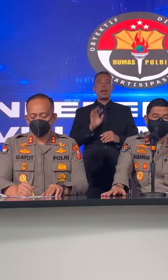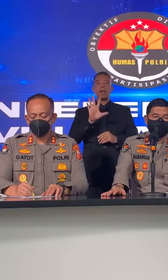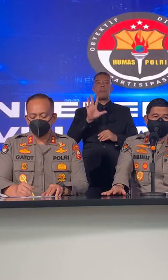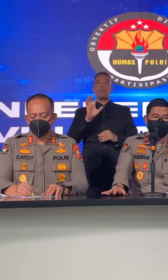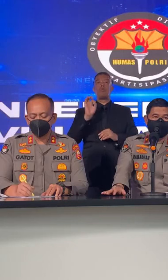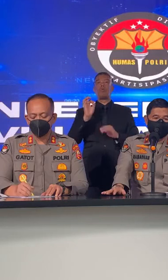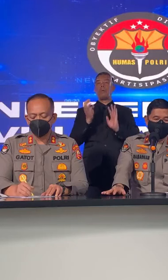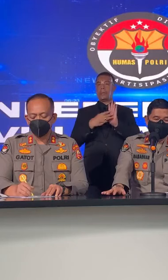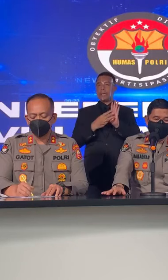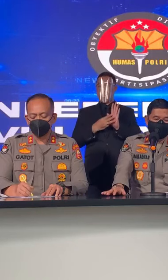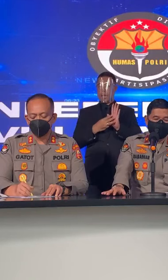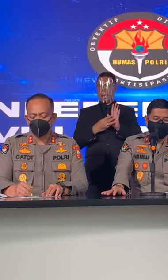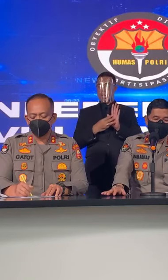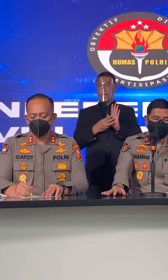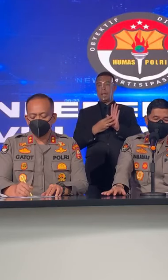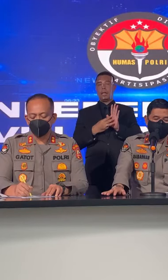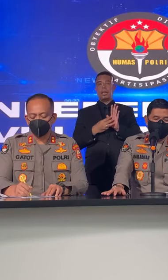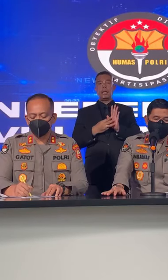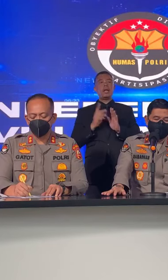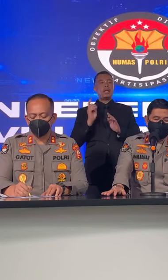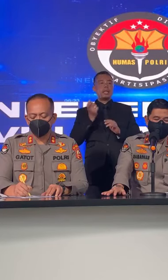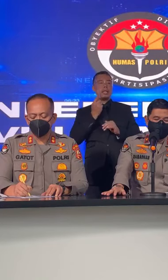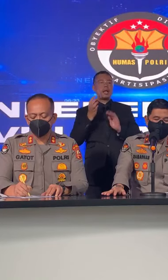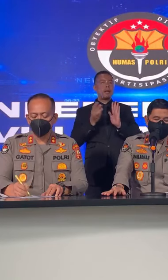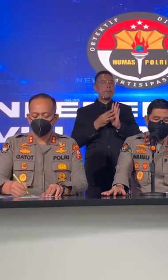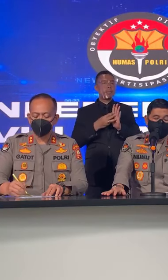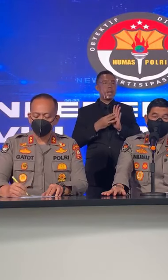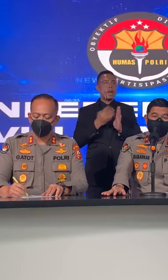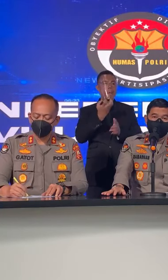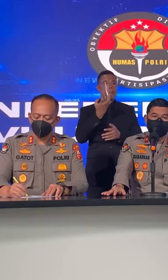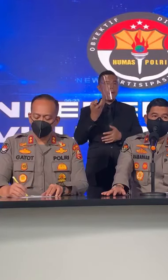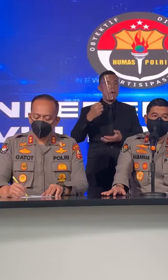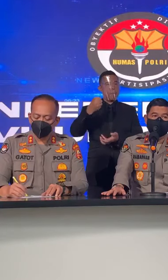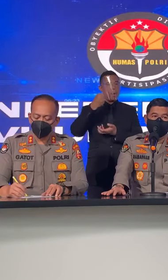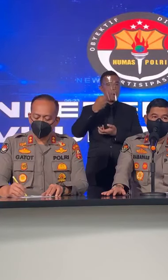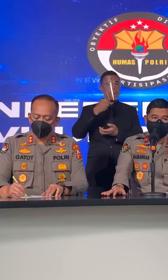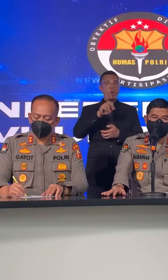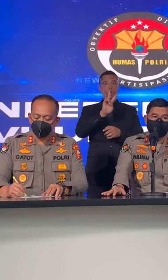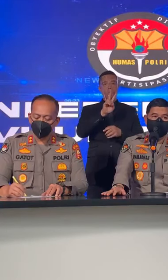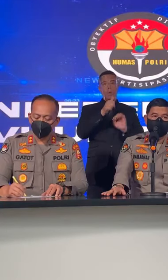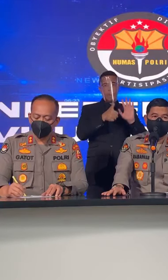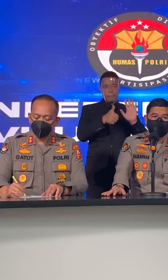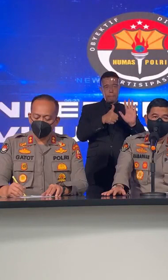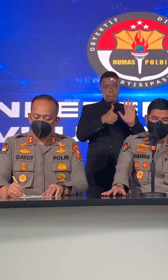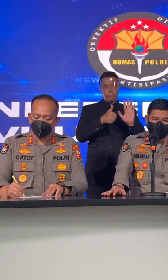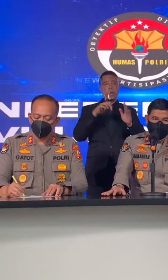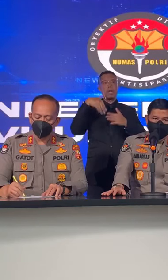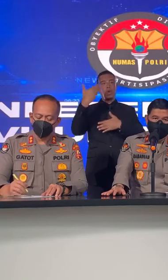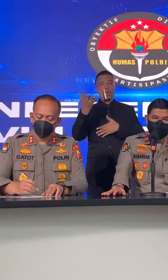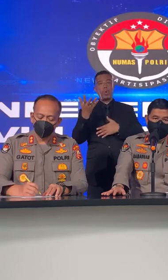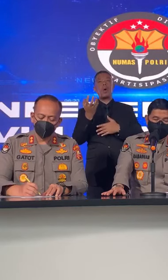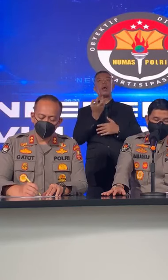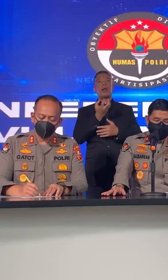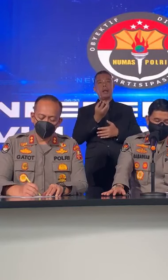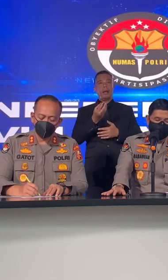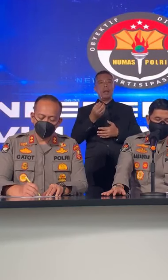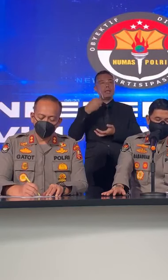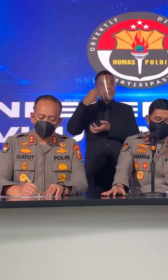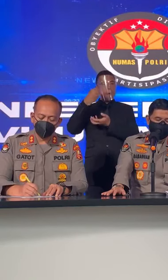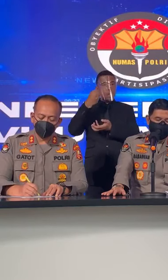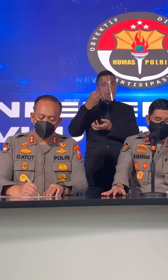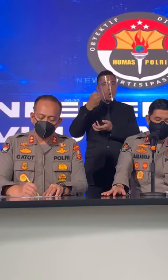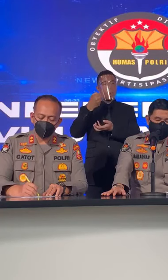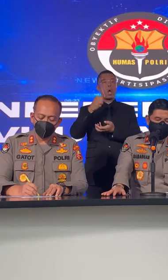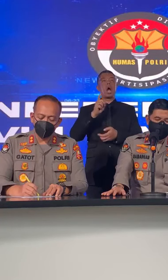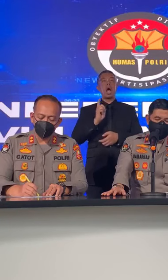50 Perkara Jadi Terkait Dengan Bahan Pocok 26 Non Bahan Pocok